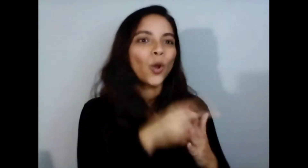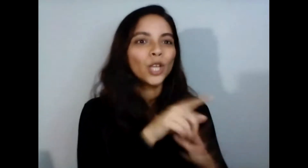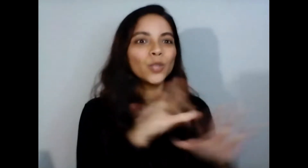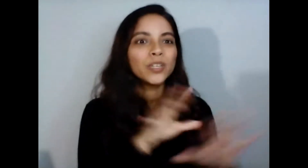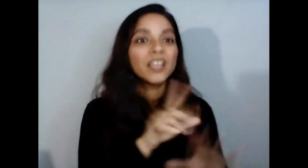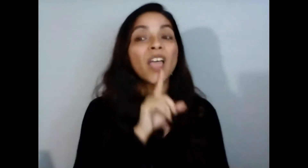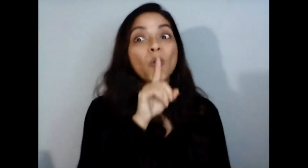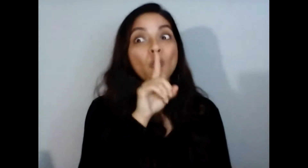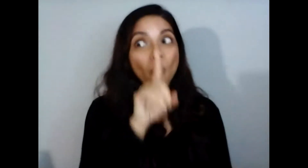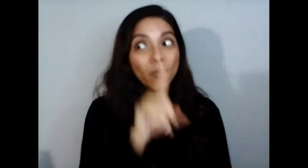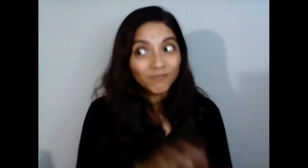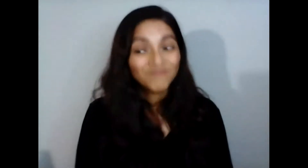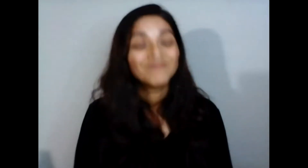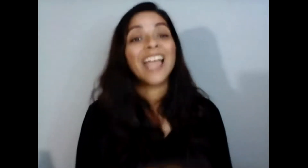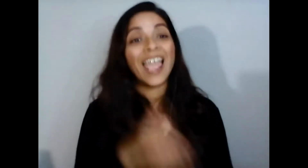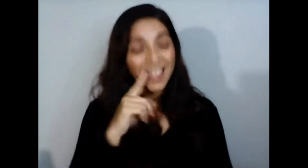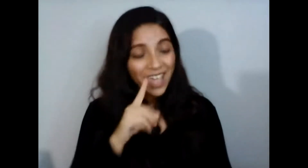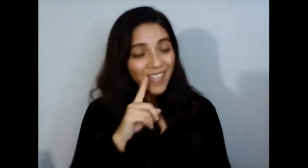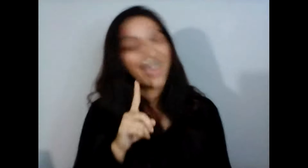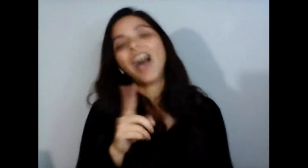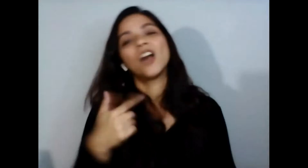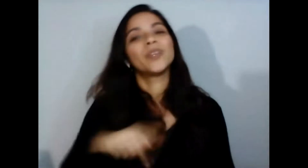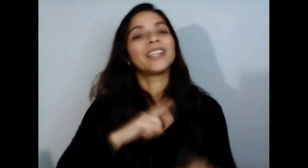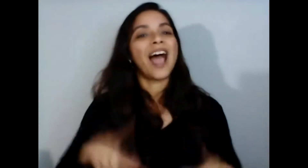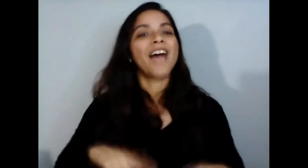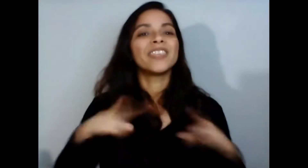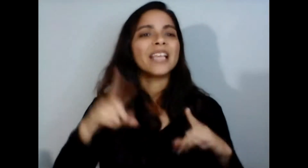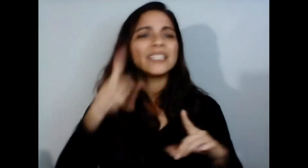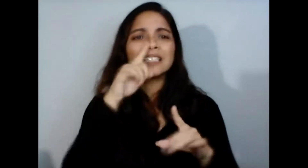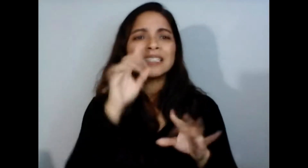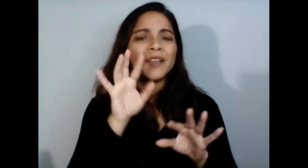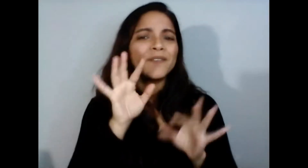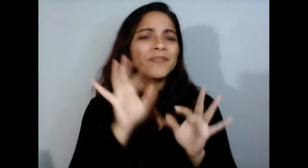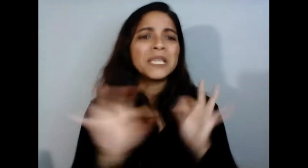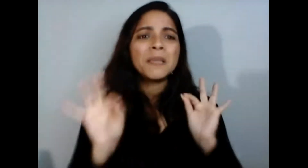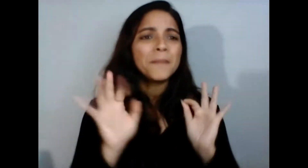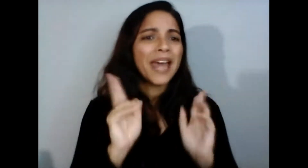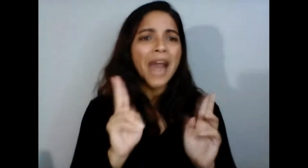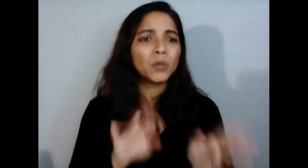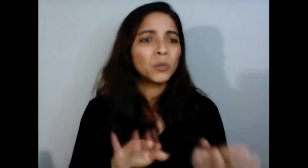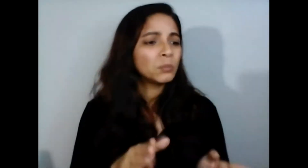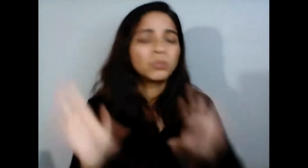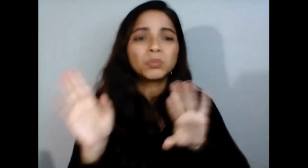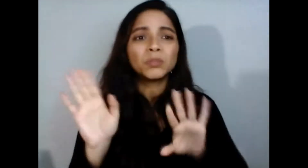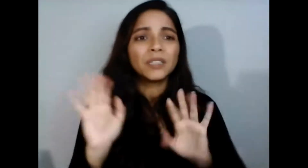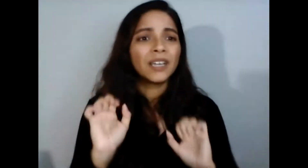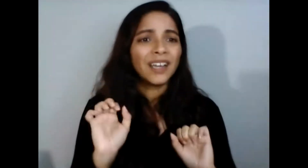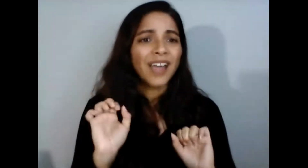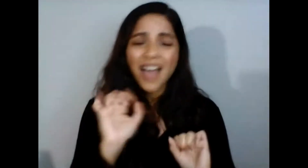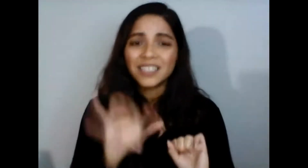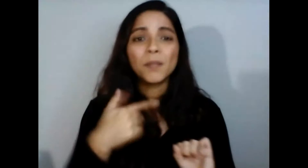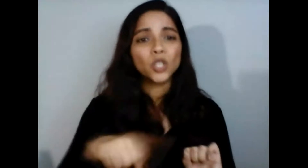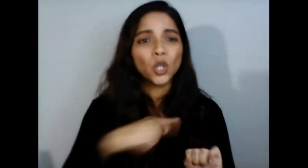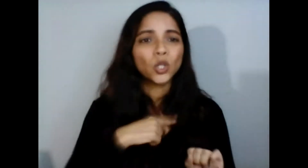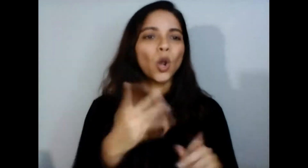porque pues la vida es muy frágil pero el movimiento detrás de y la esencia detrás de aquí nos cuidamos y del trabajo que hace